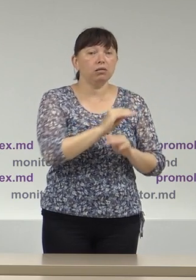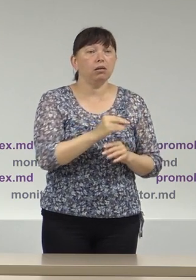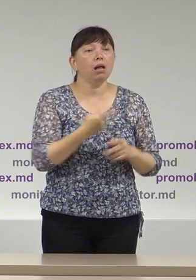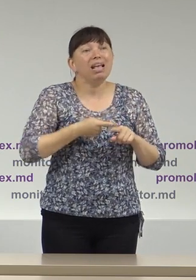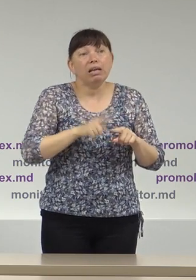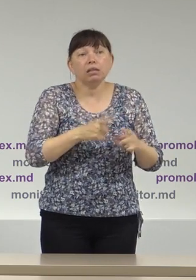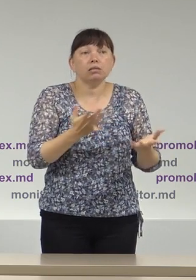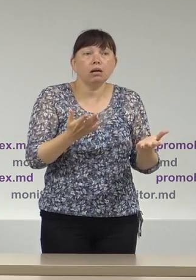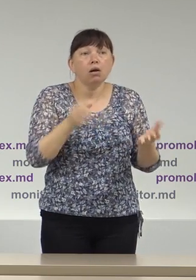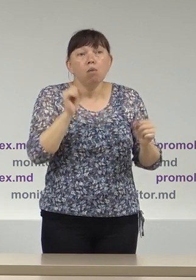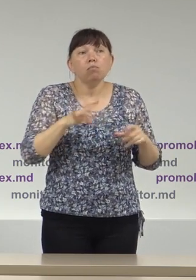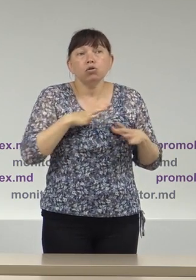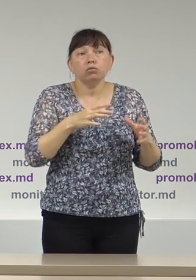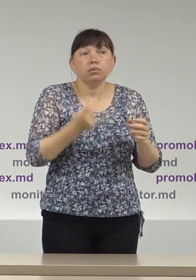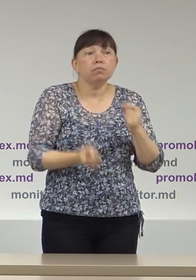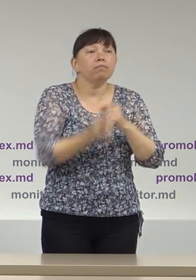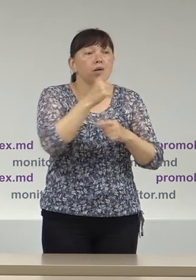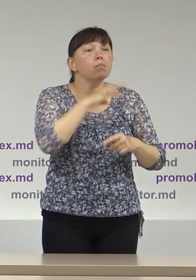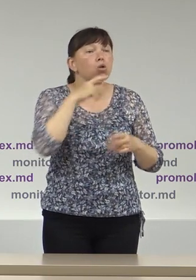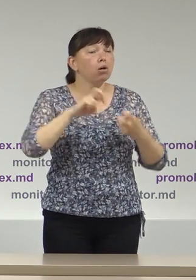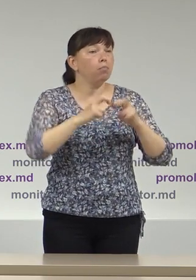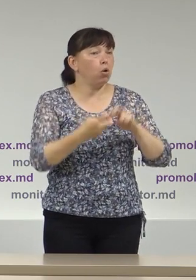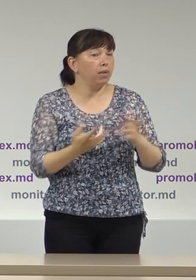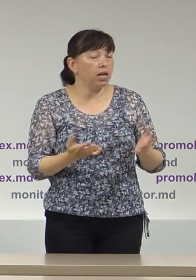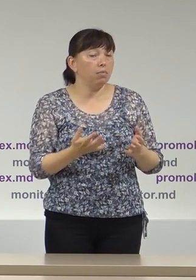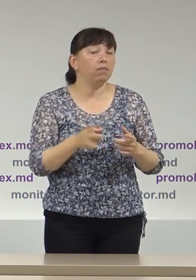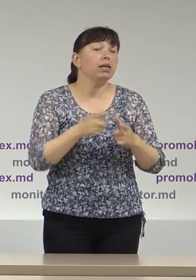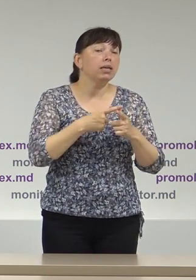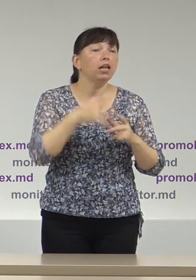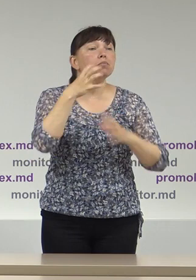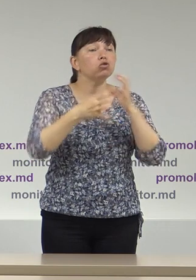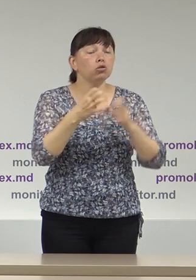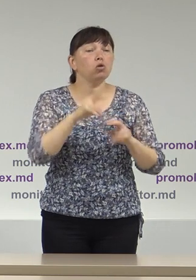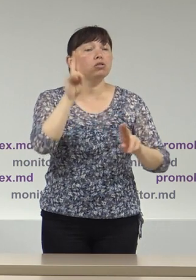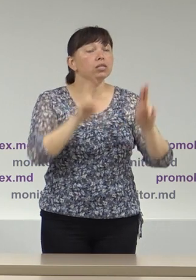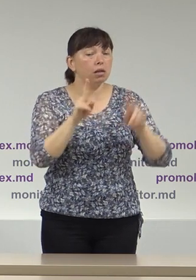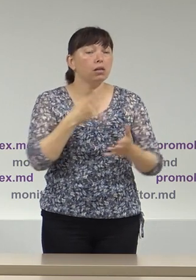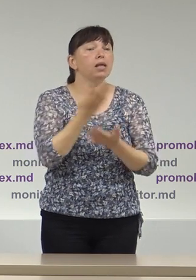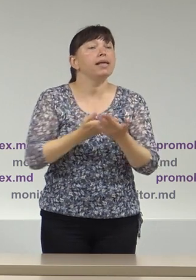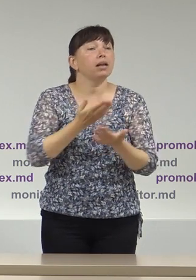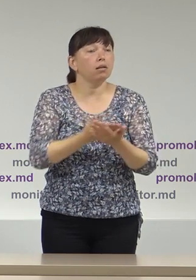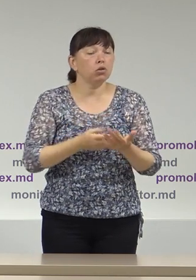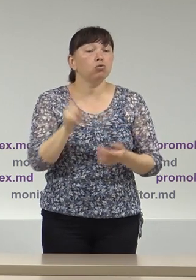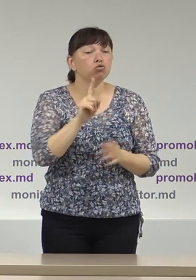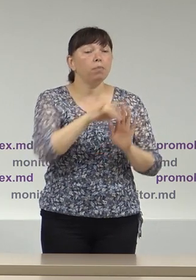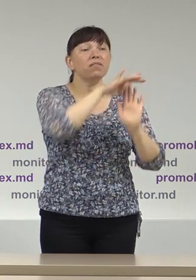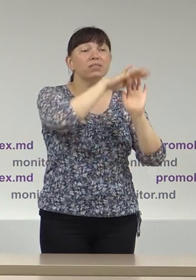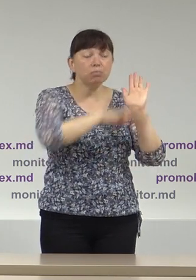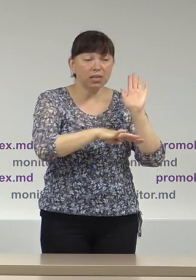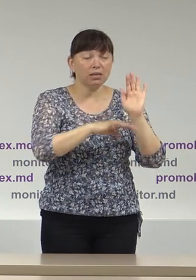ridica anumite probleme ori standardele internaționale recomandă ca în listele